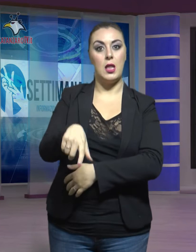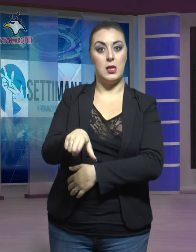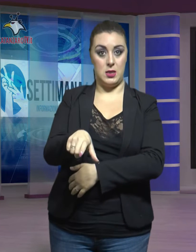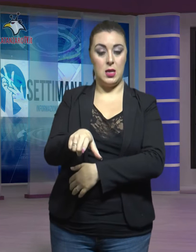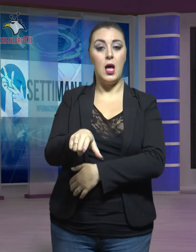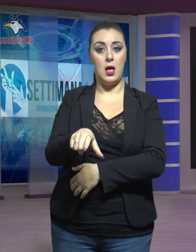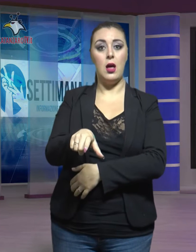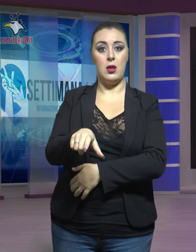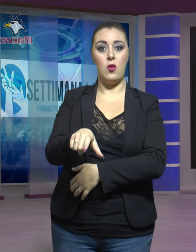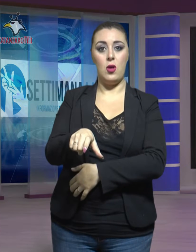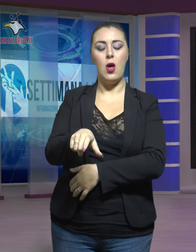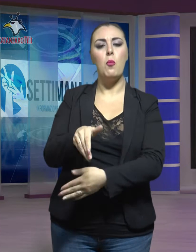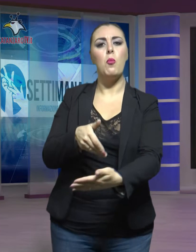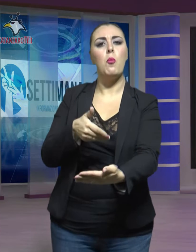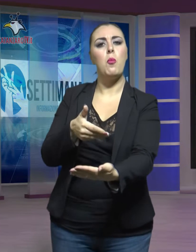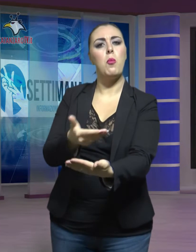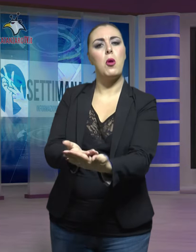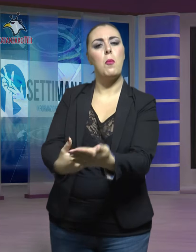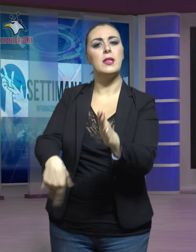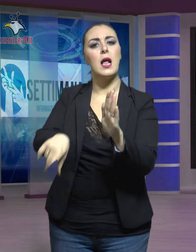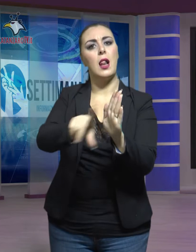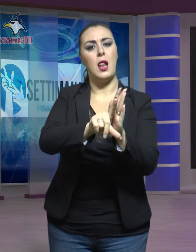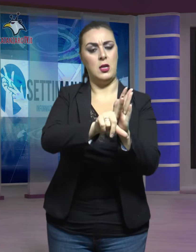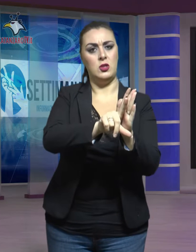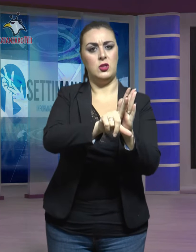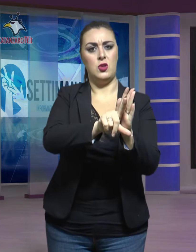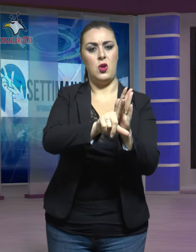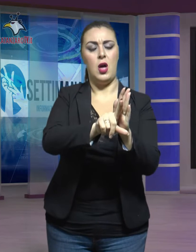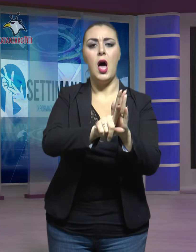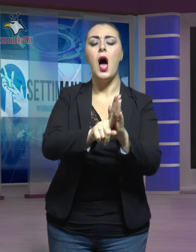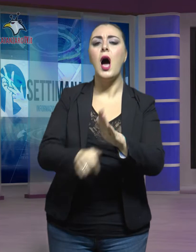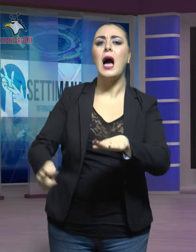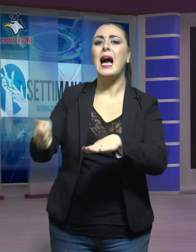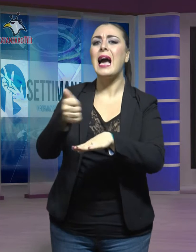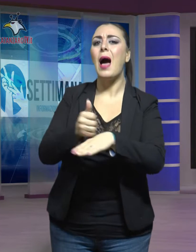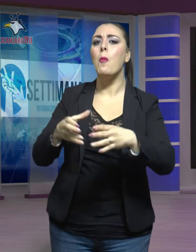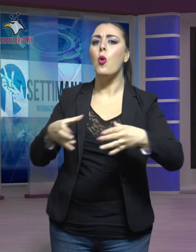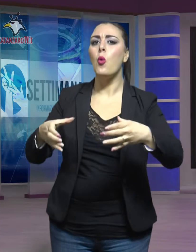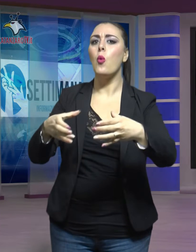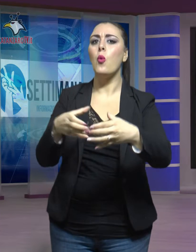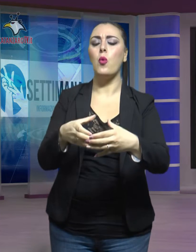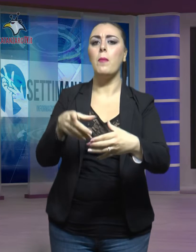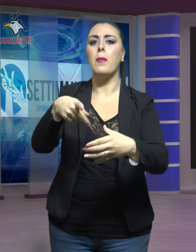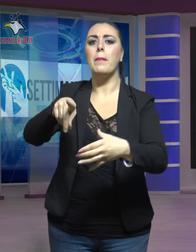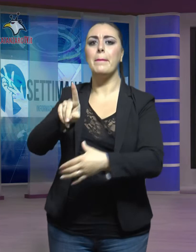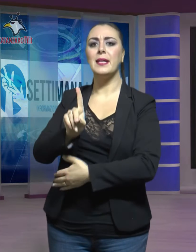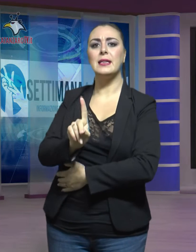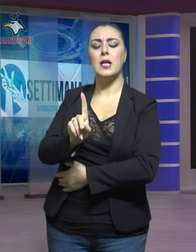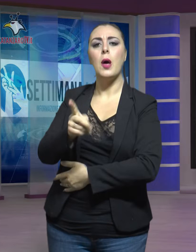la proposta di legge del capogruppo PD in consiglio regionale